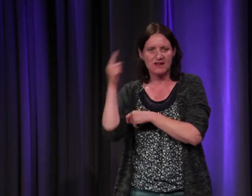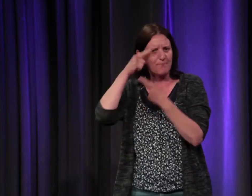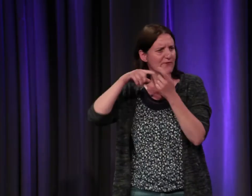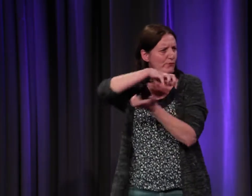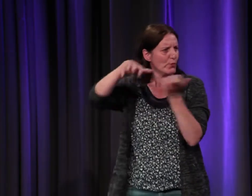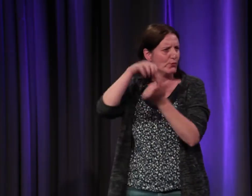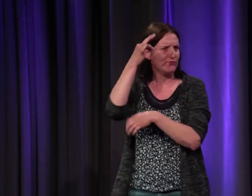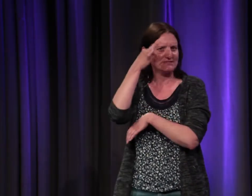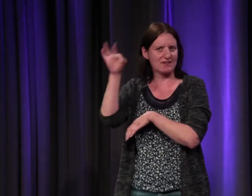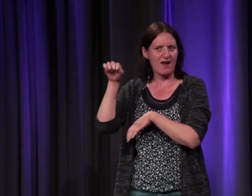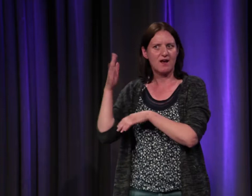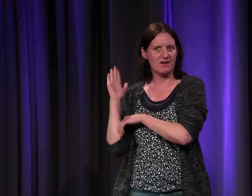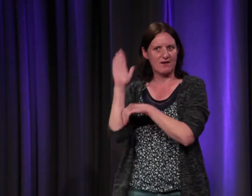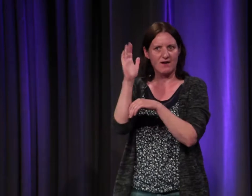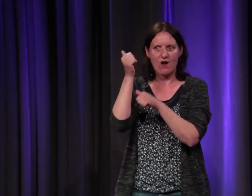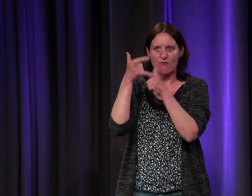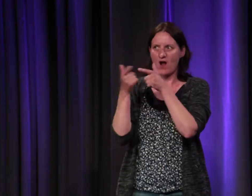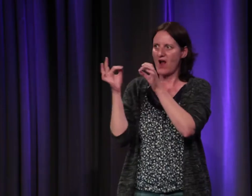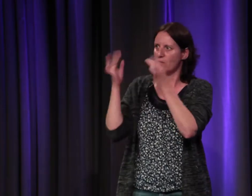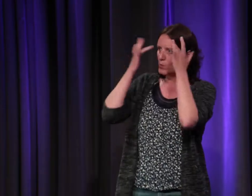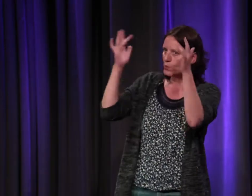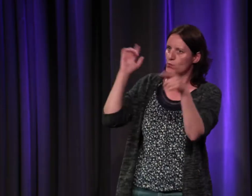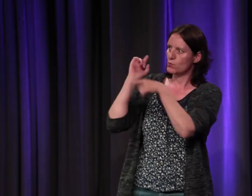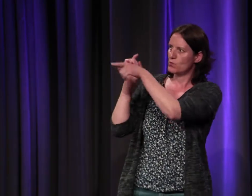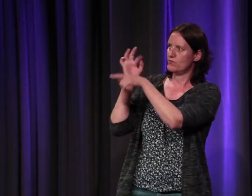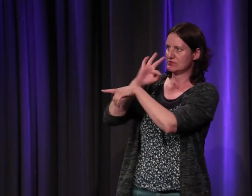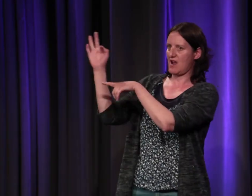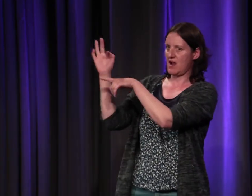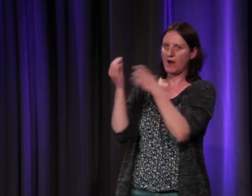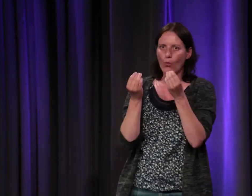on a des cassettes VHS de Guy Pouchovo sur la révolution française